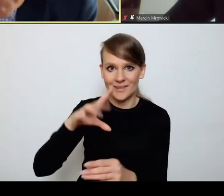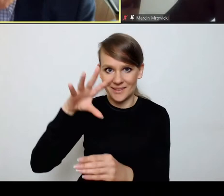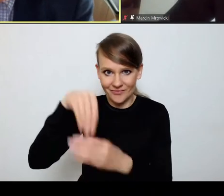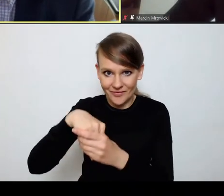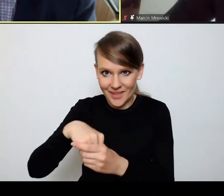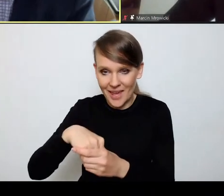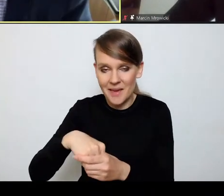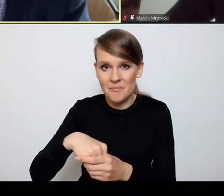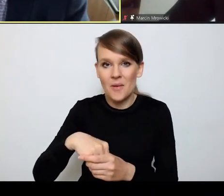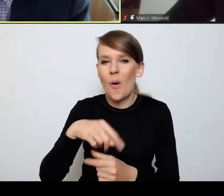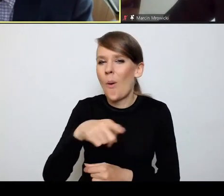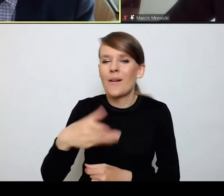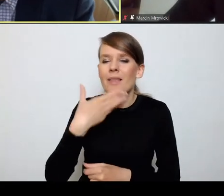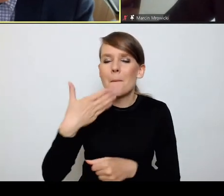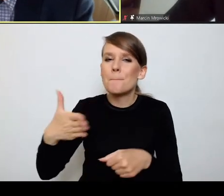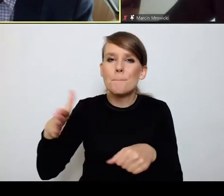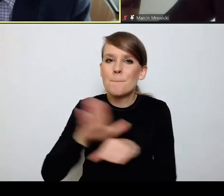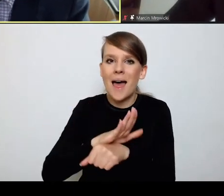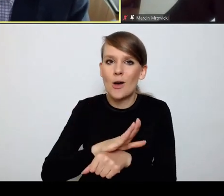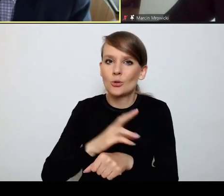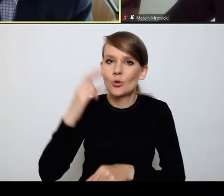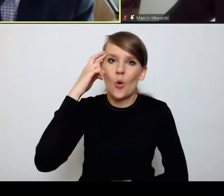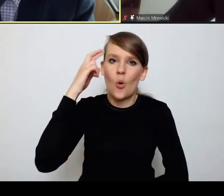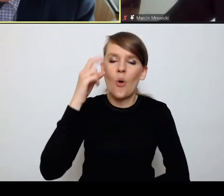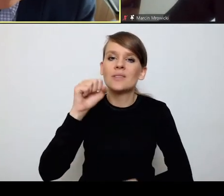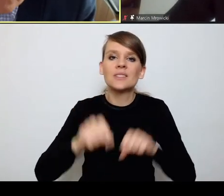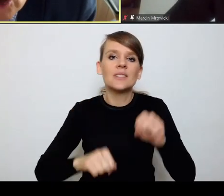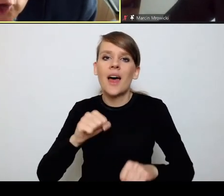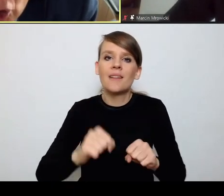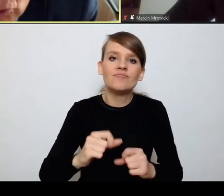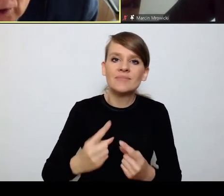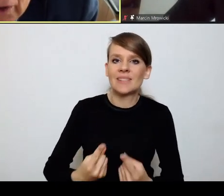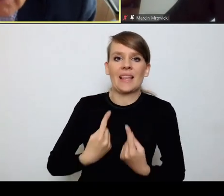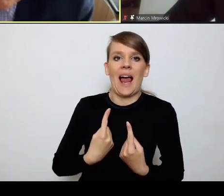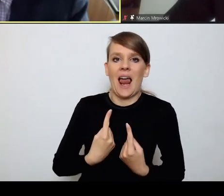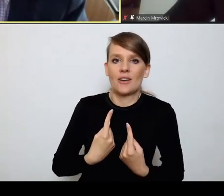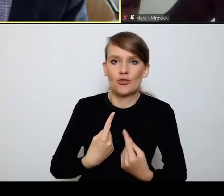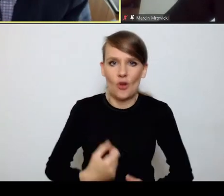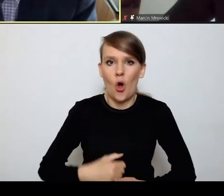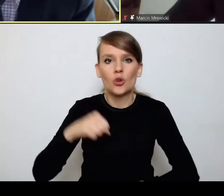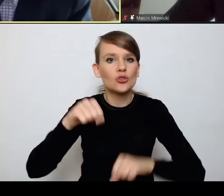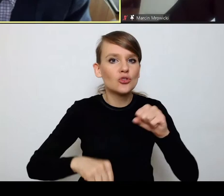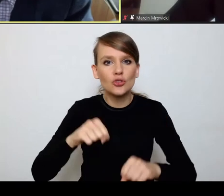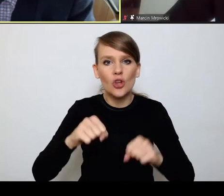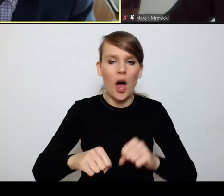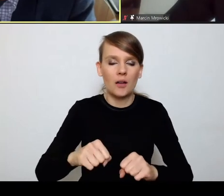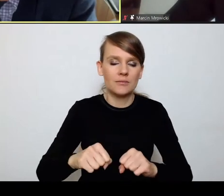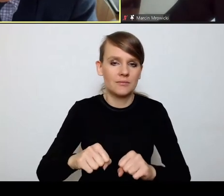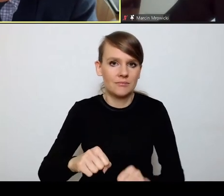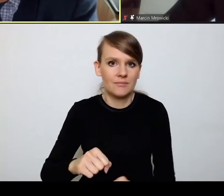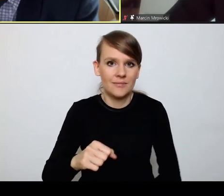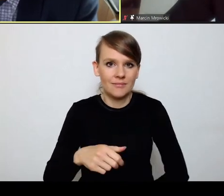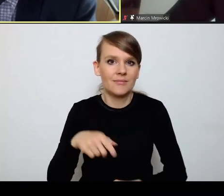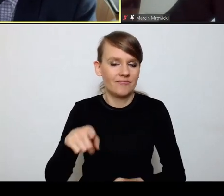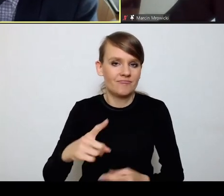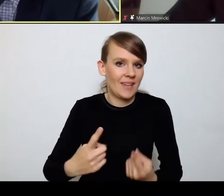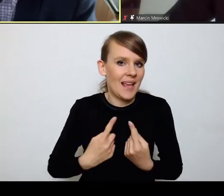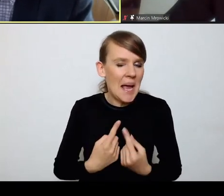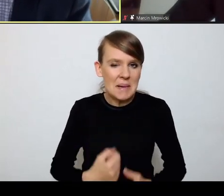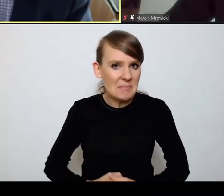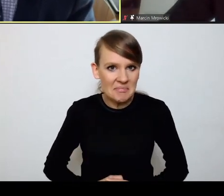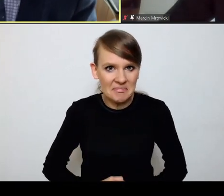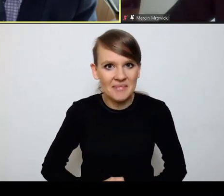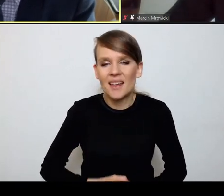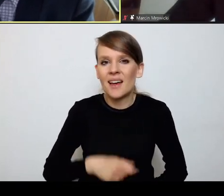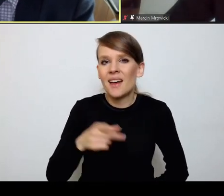nie ma pełnego zrozumienia dla niezawisłości sędziowskiej, dla niezależności sądu jako organu. I jest jakby taka tendencja do